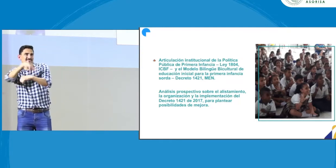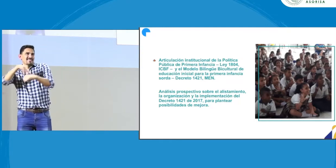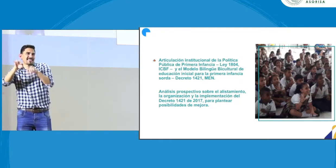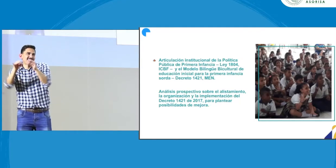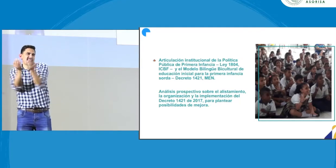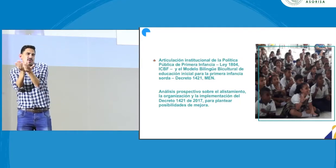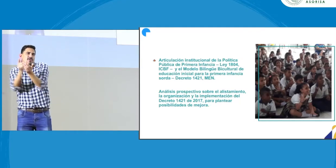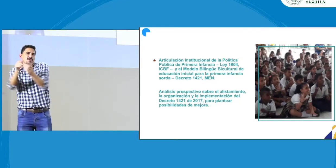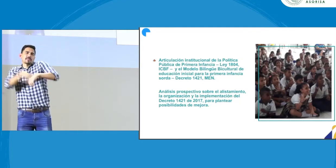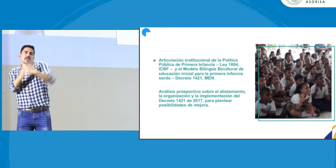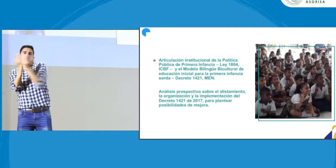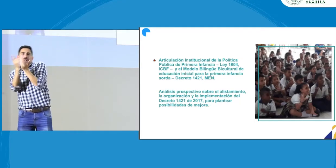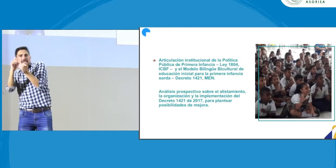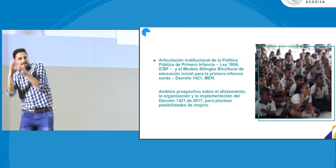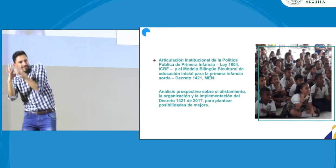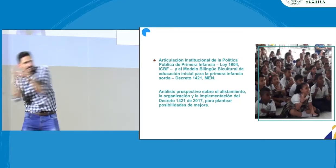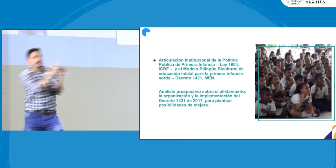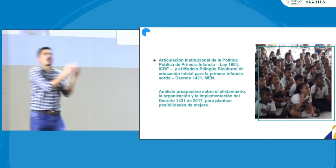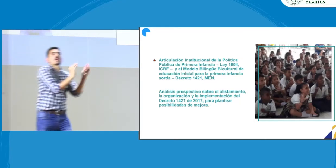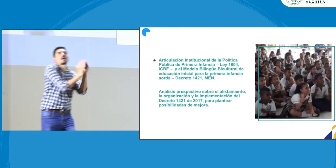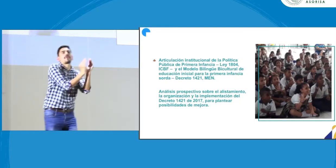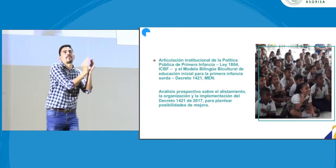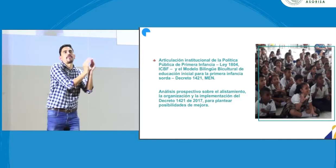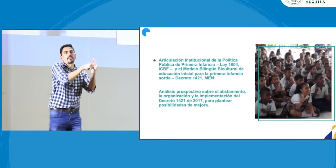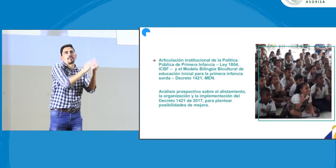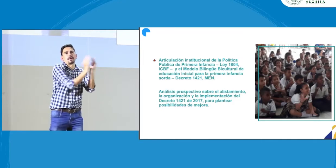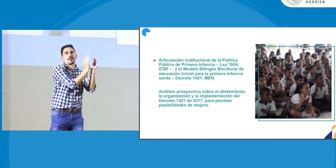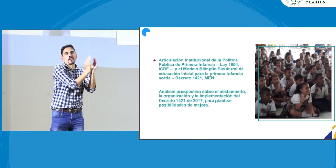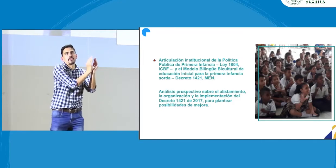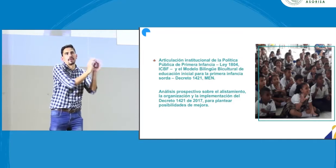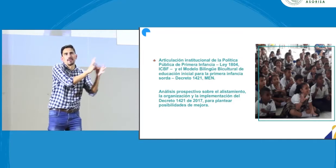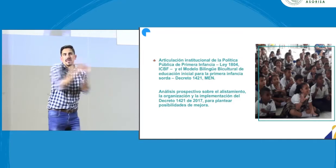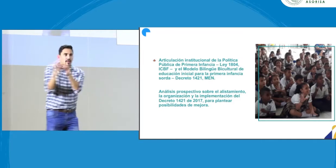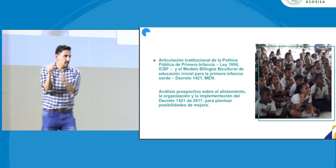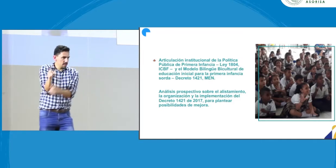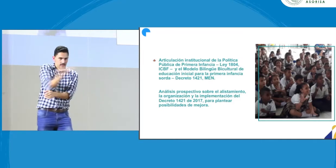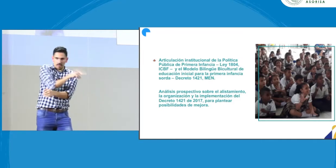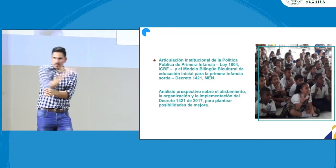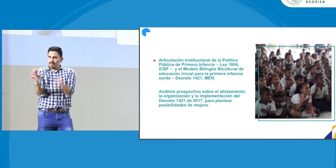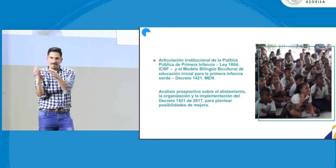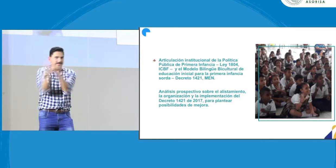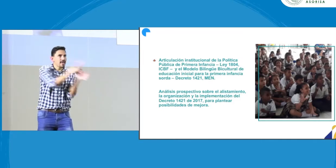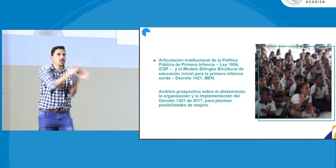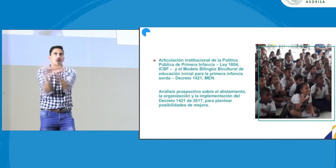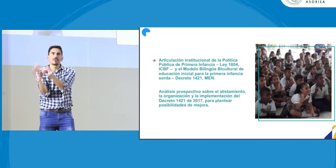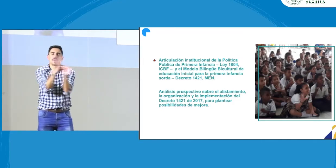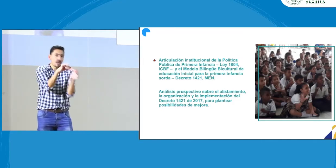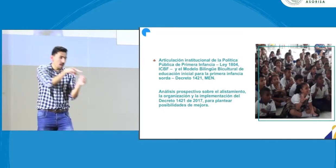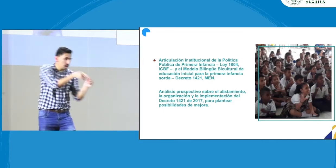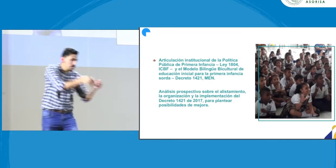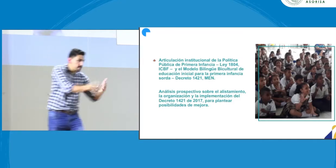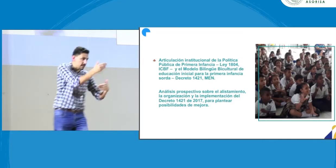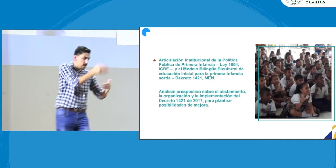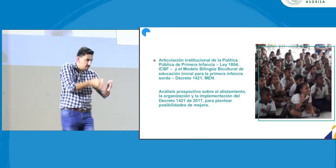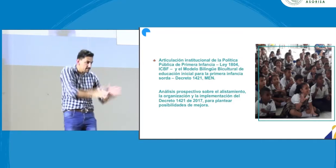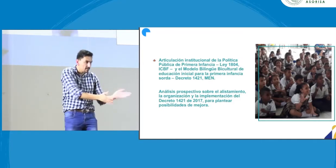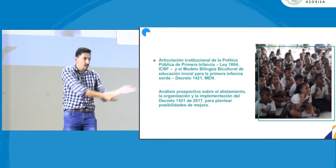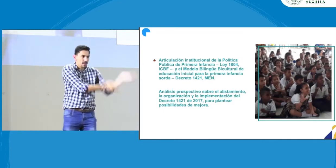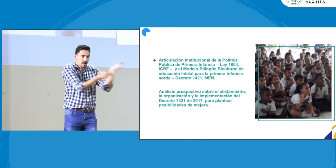lengua de señas en los estudiantes cuando se entra a básica primaria. Entonces también cómo hacer esa articulación desde